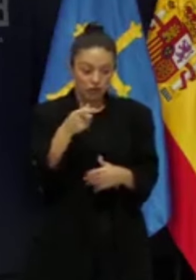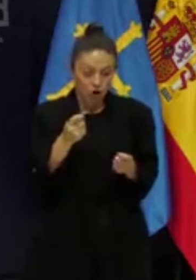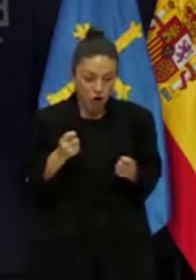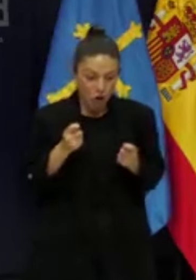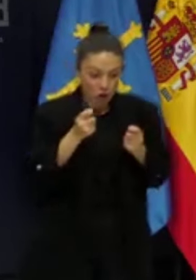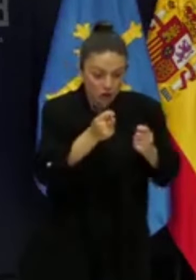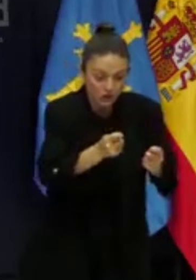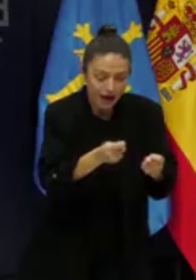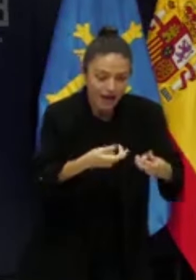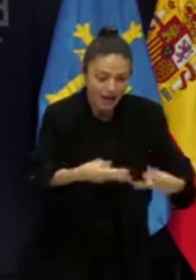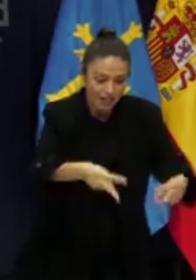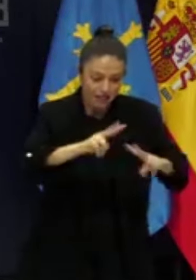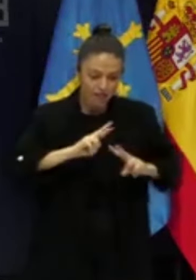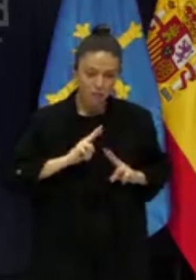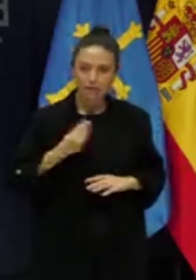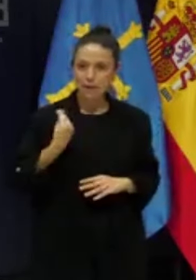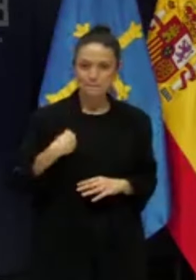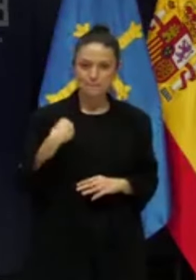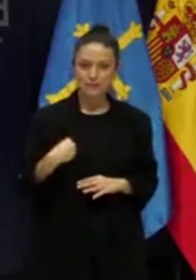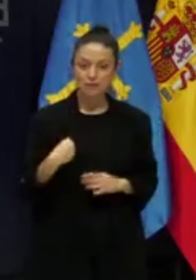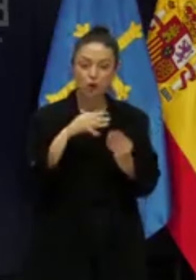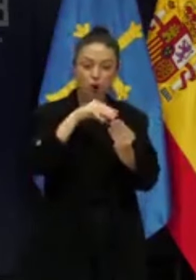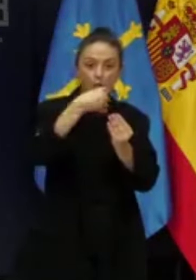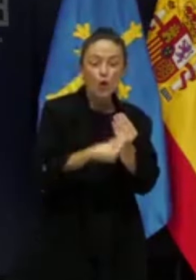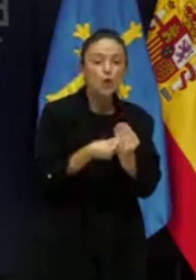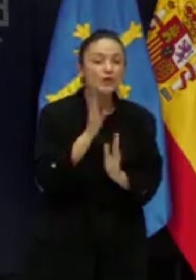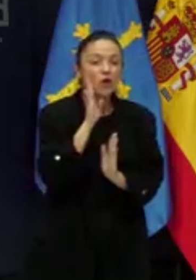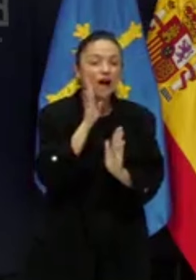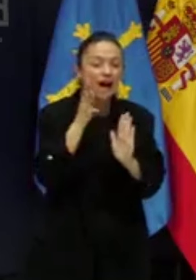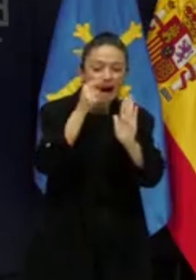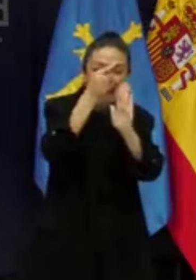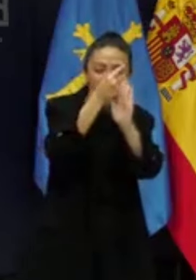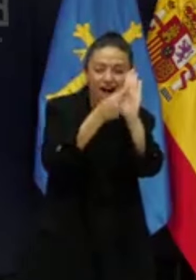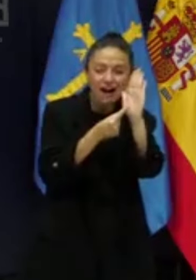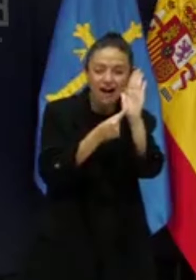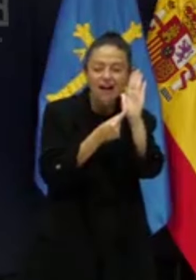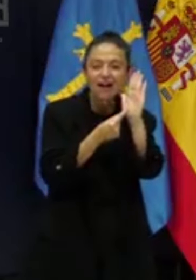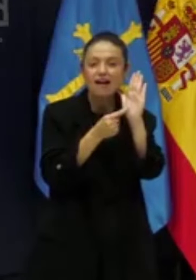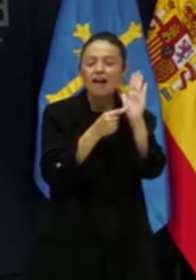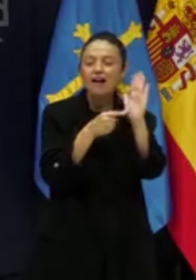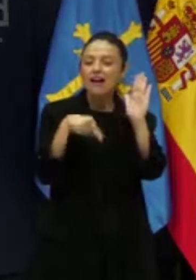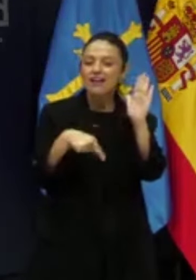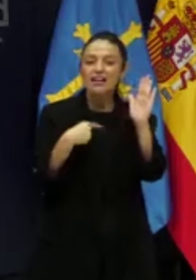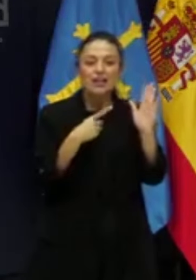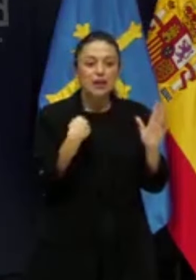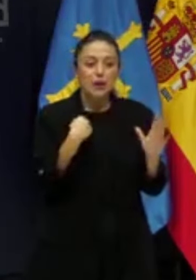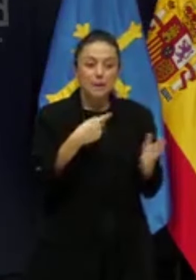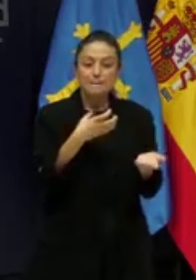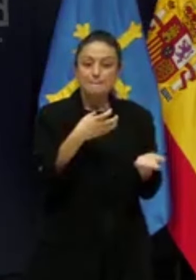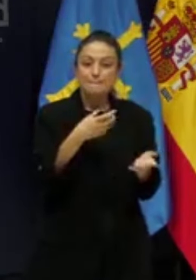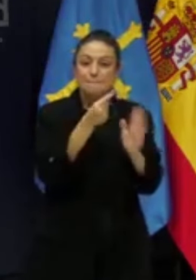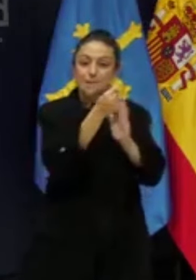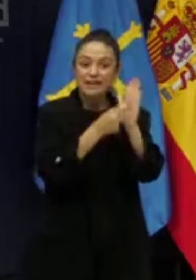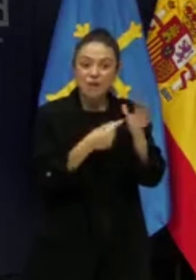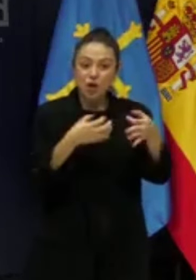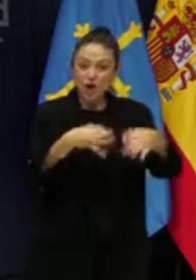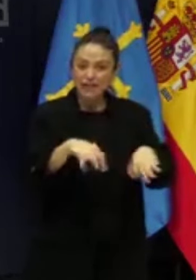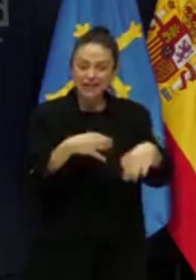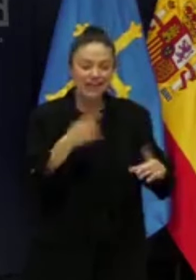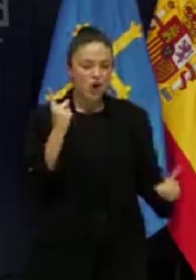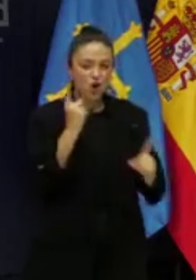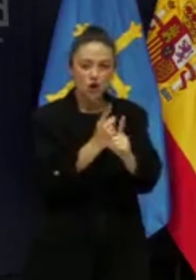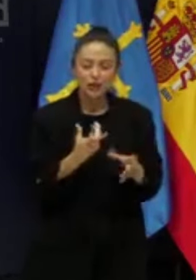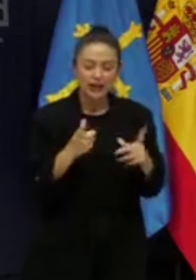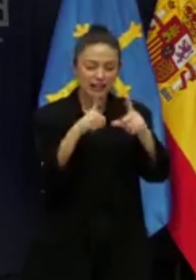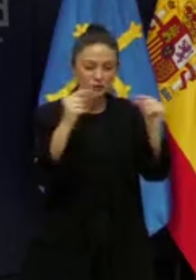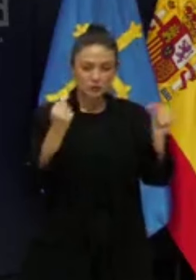financiación. Históricamente, todos estos documentos a los que me refiero, todos ellos lo tienen claro, estamos en contra del principio de ordinalidad. Es nuestra postura, la